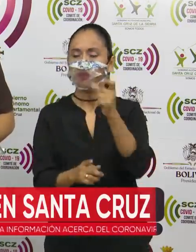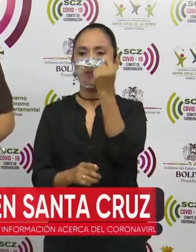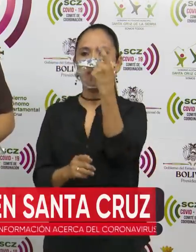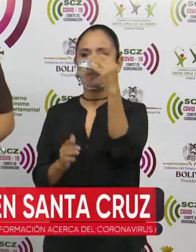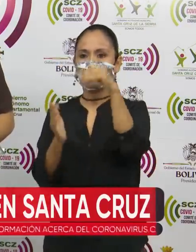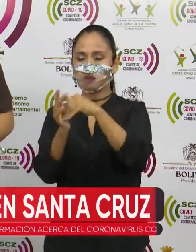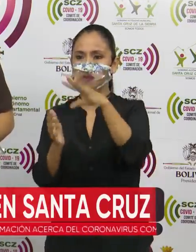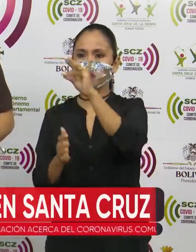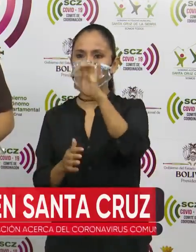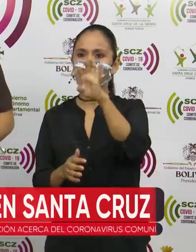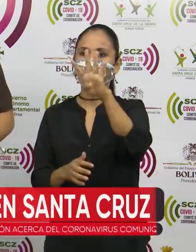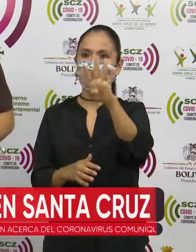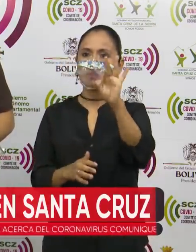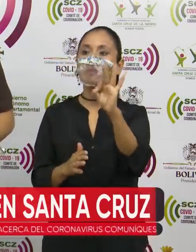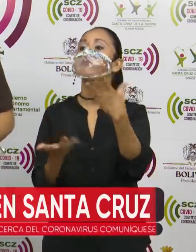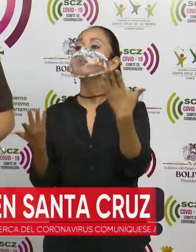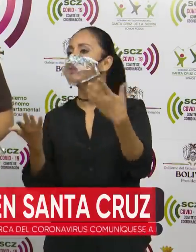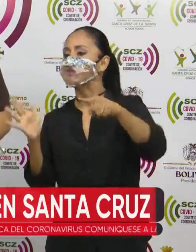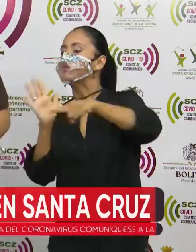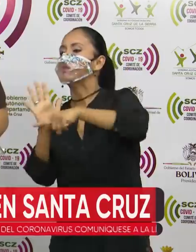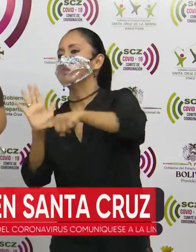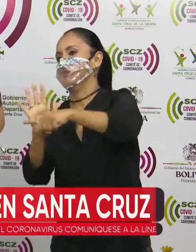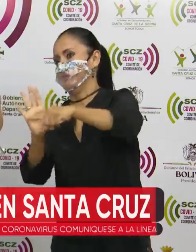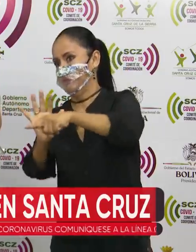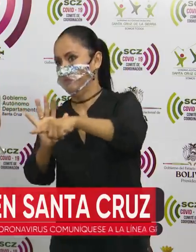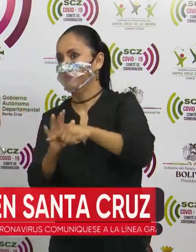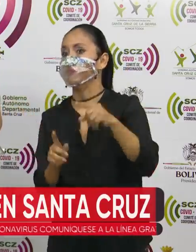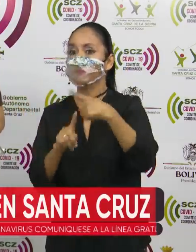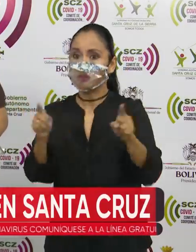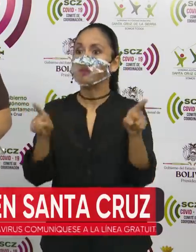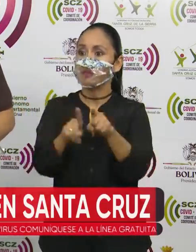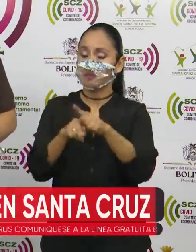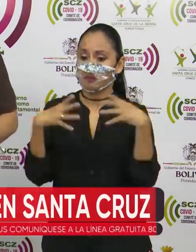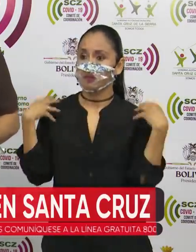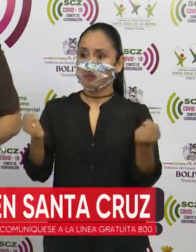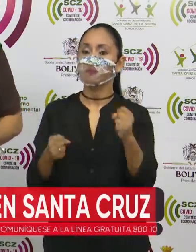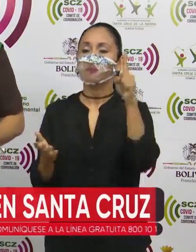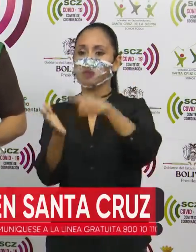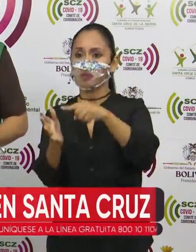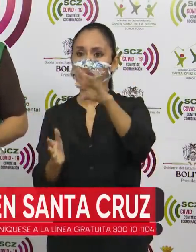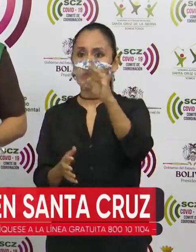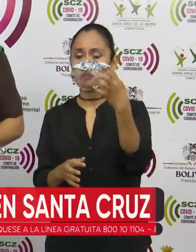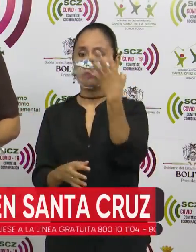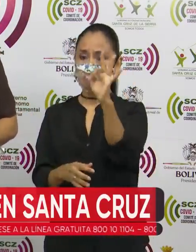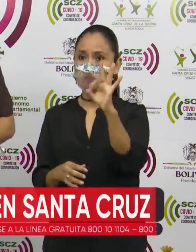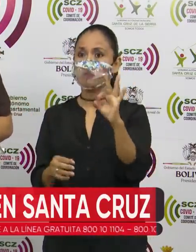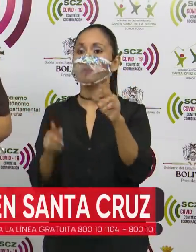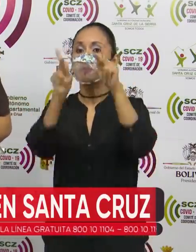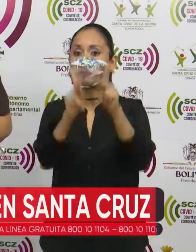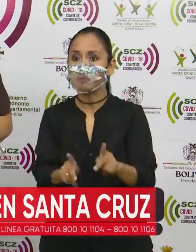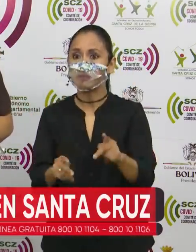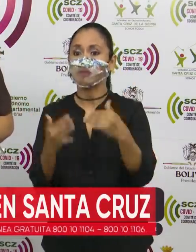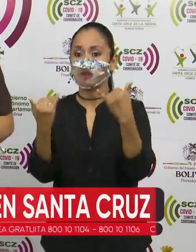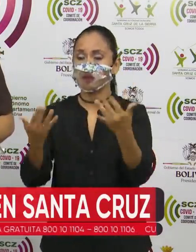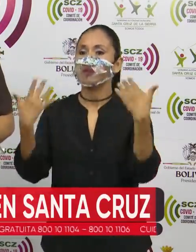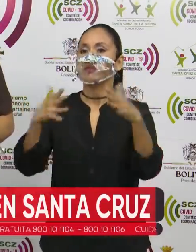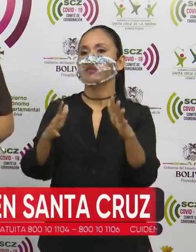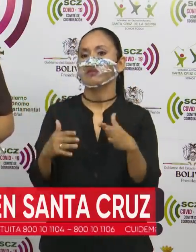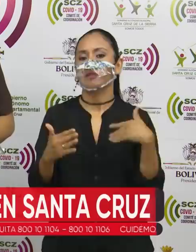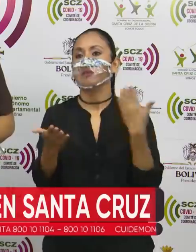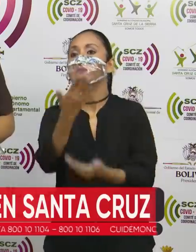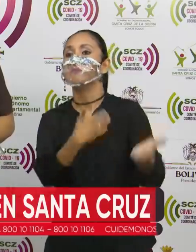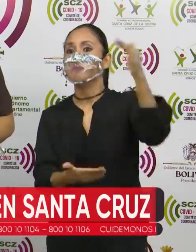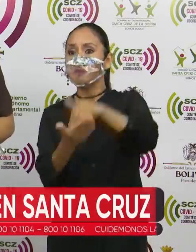.849 casos, pero vamos también recuperando 1.819 pacientes que ahora están con su